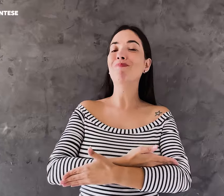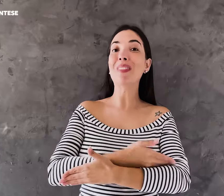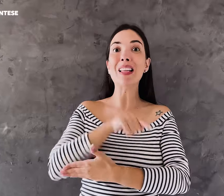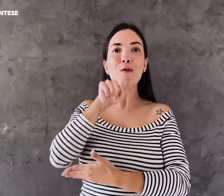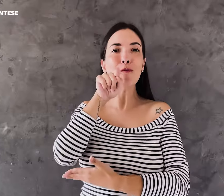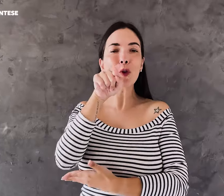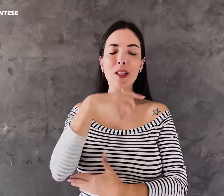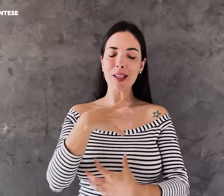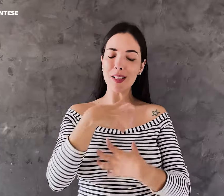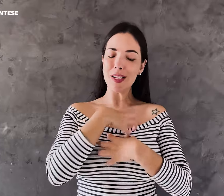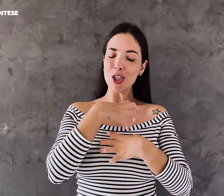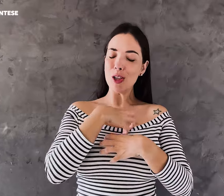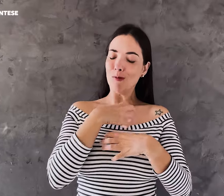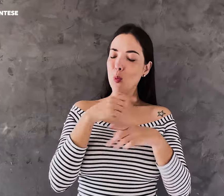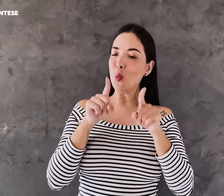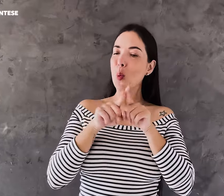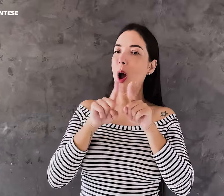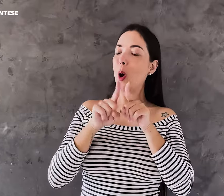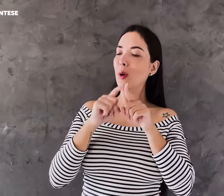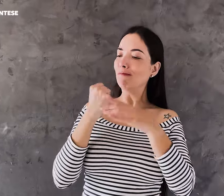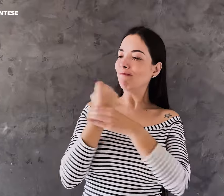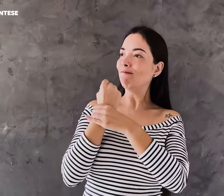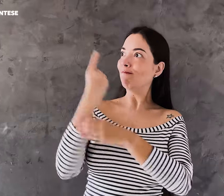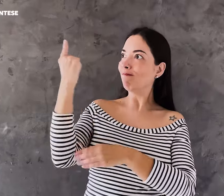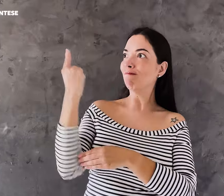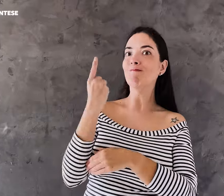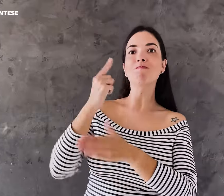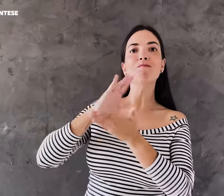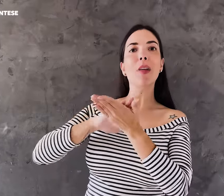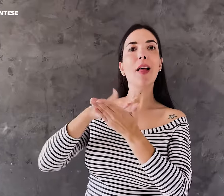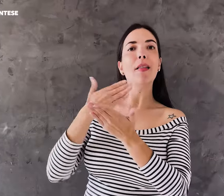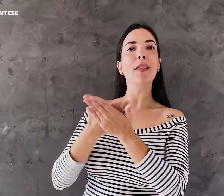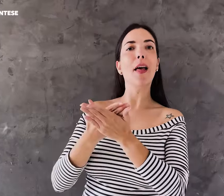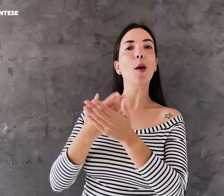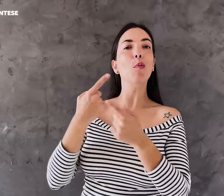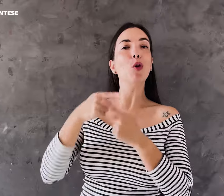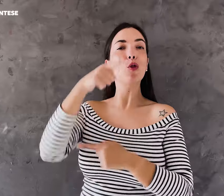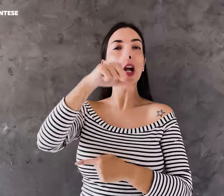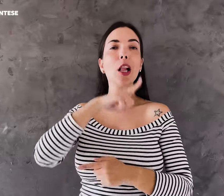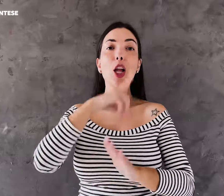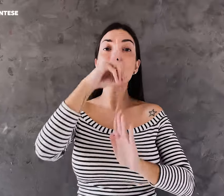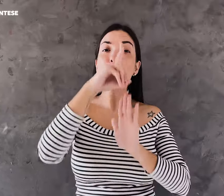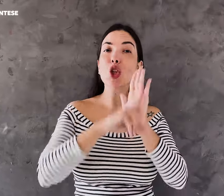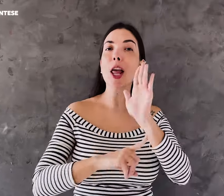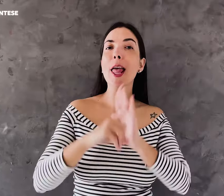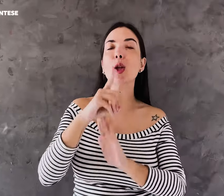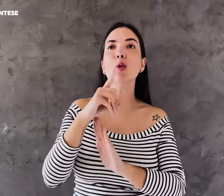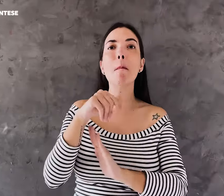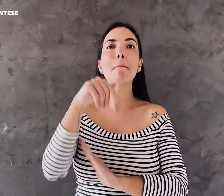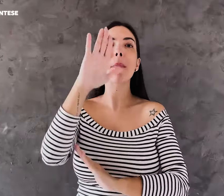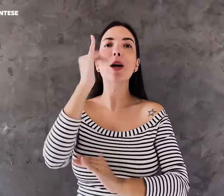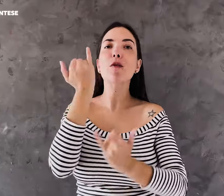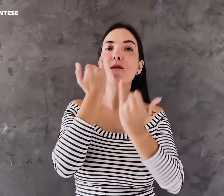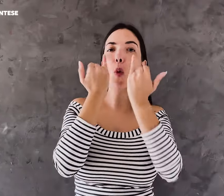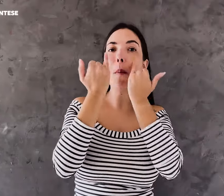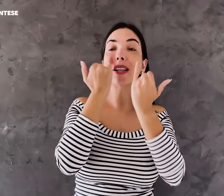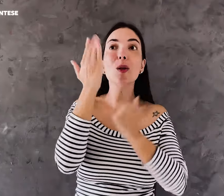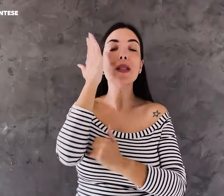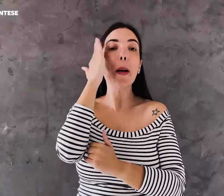para que você se sinta bem, se sinta segura com a presença da sua família e do intérprete. Há um direito que você tenha ter